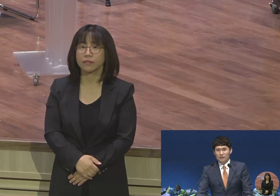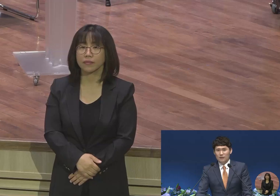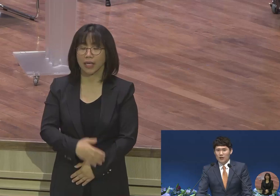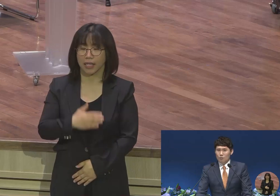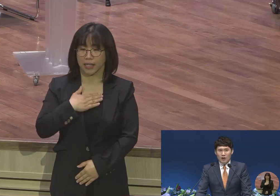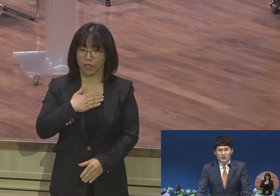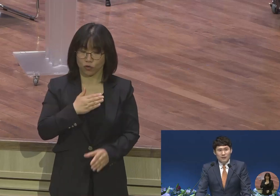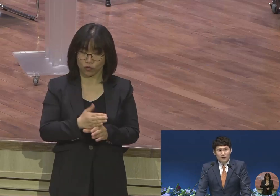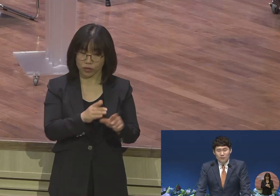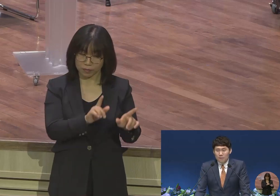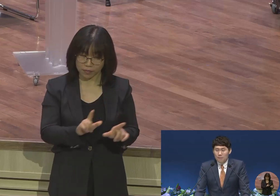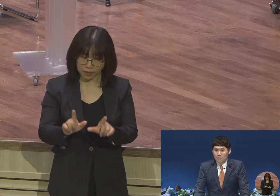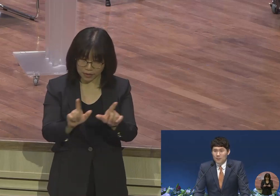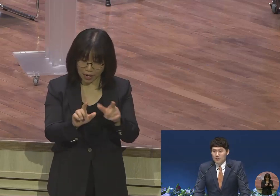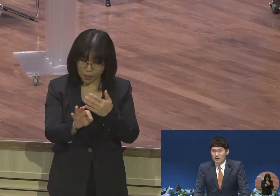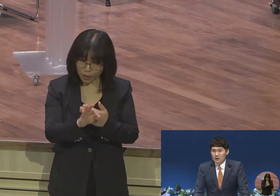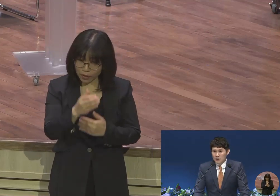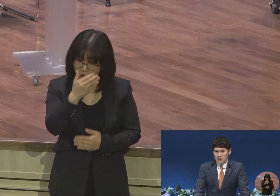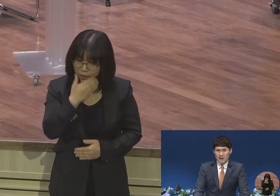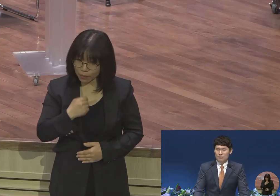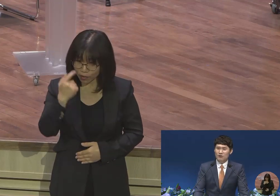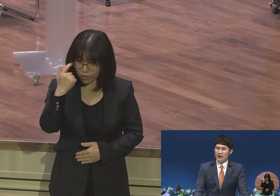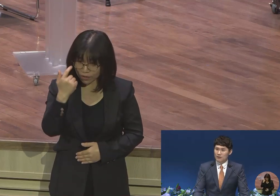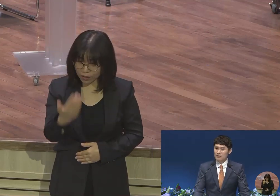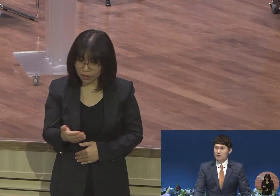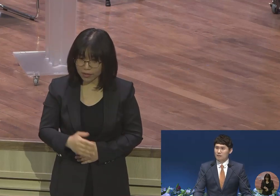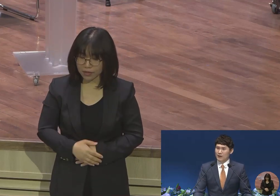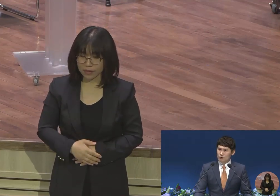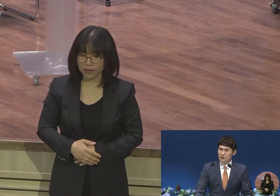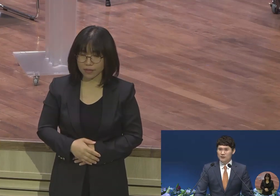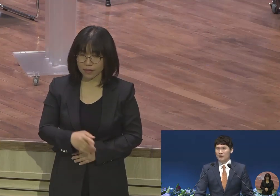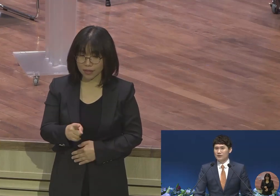행복할까요? 그렇게 살면 과연 만족이 있을까요?